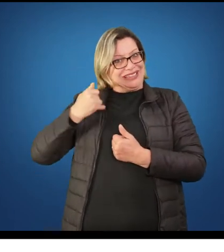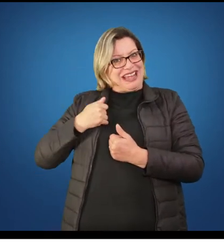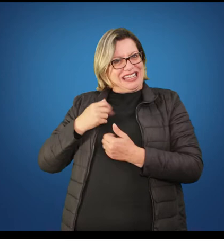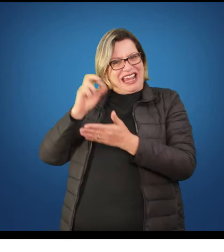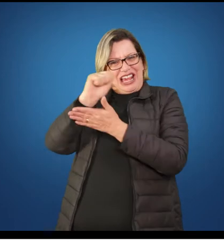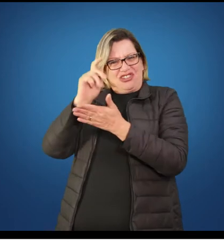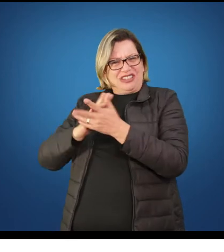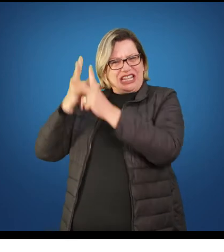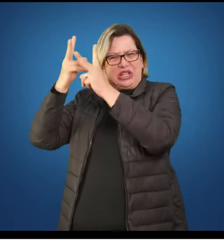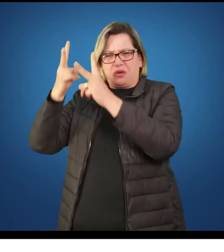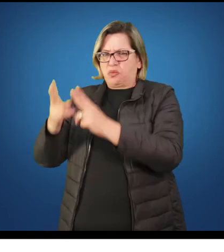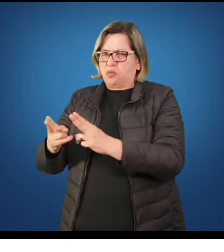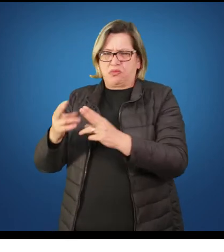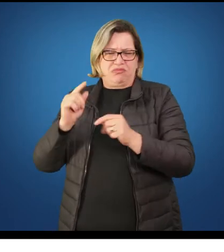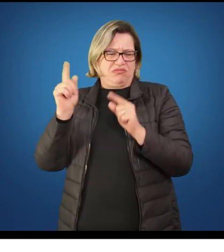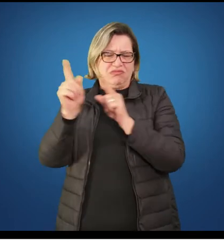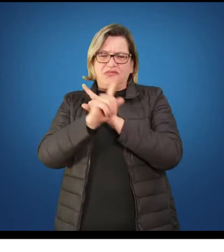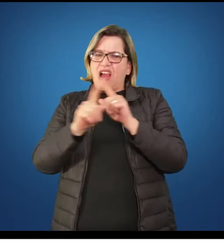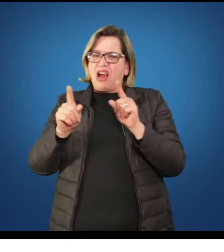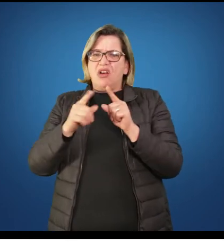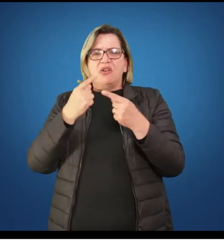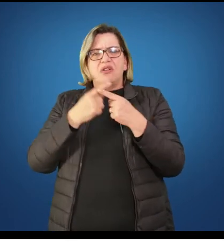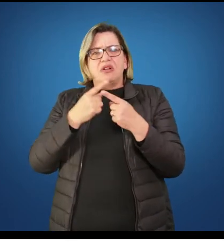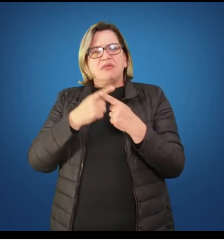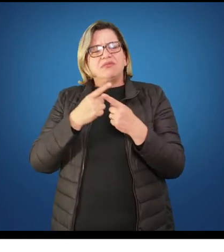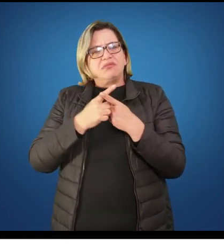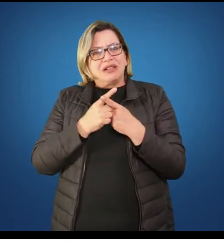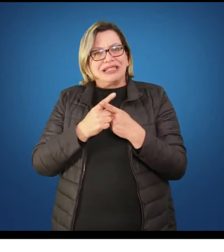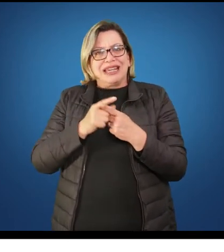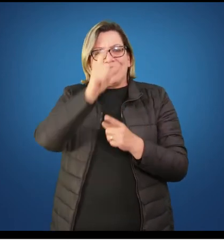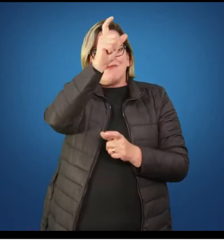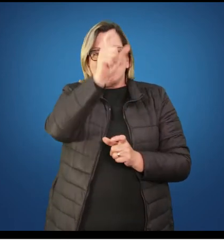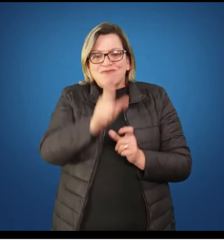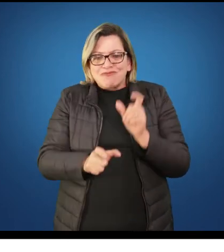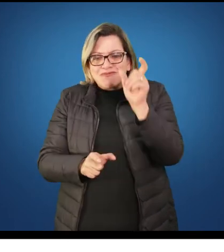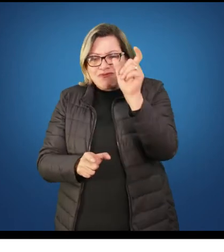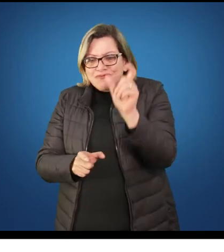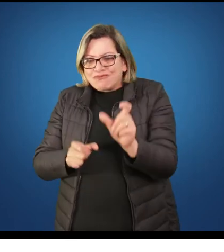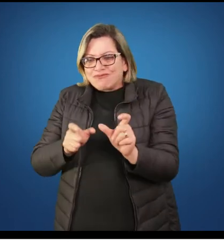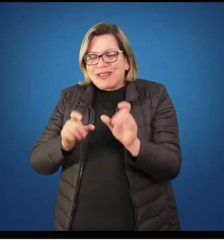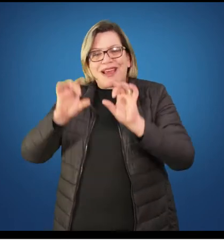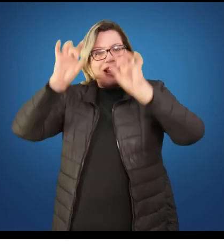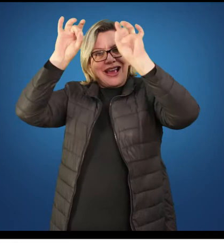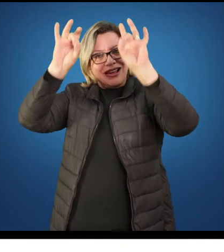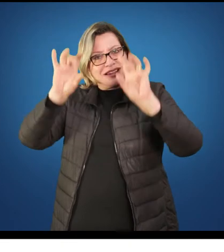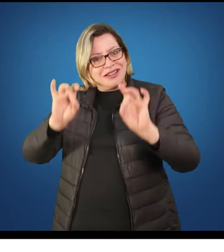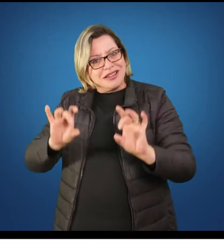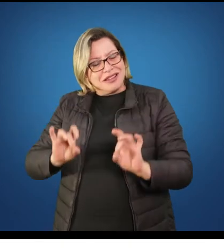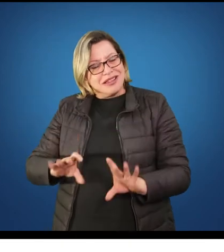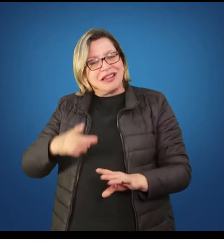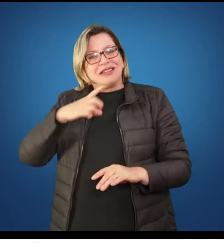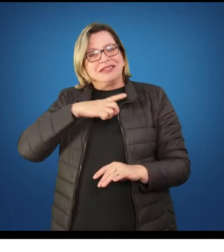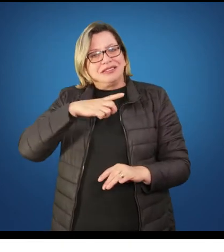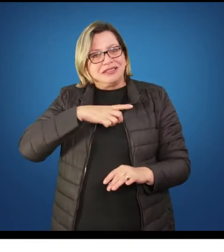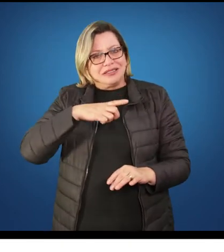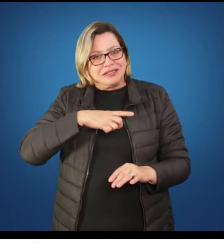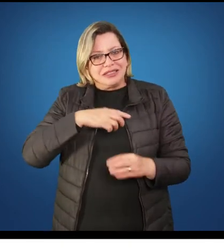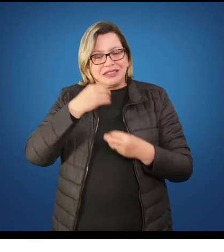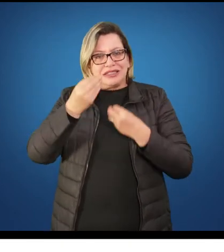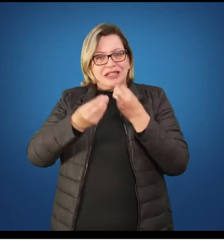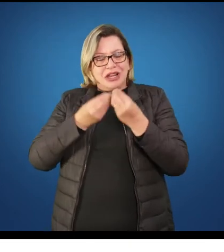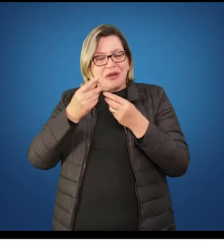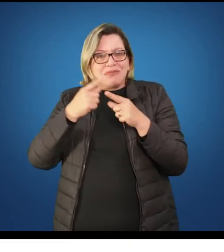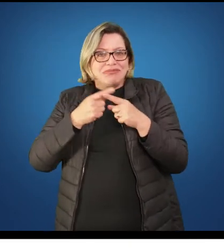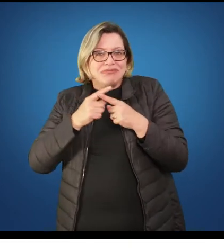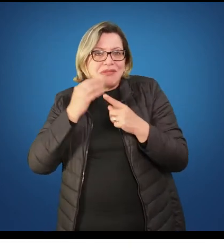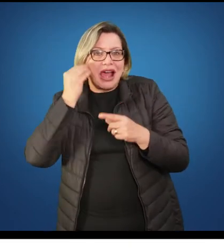influenciado por três fatores principais. Quais são eles? Os fatores biológicos, e esses são dados,